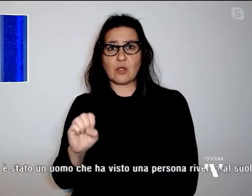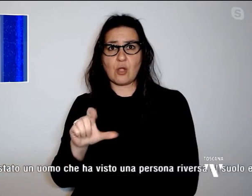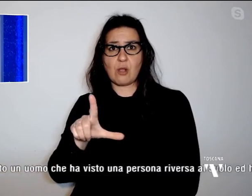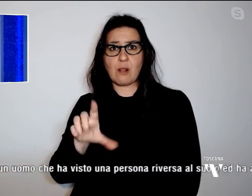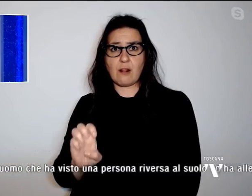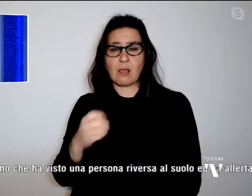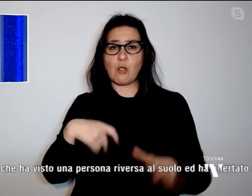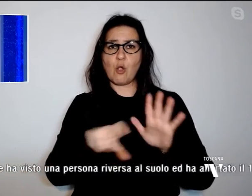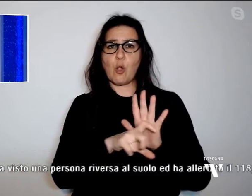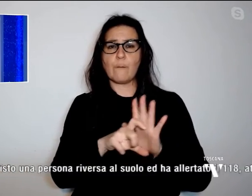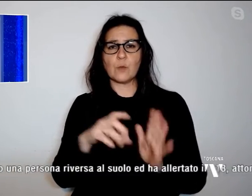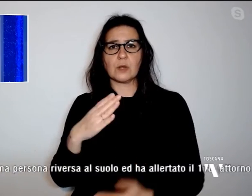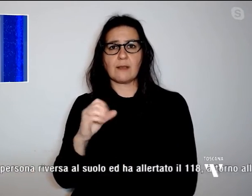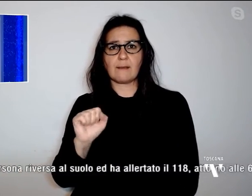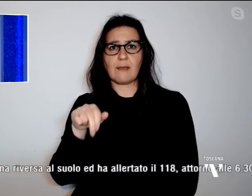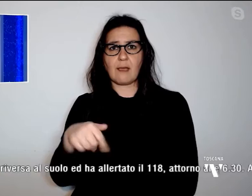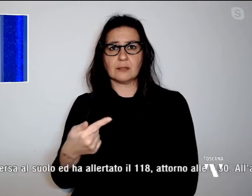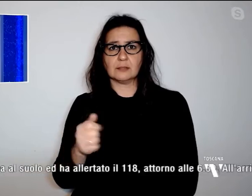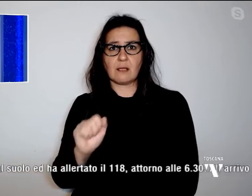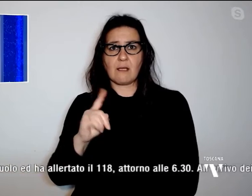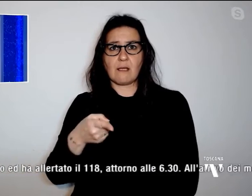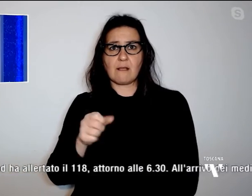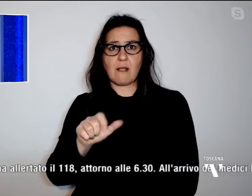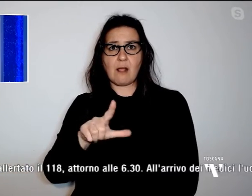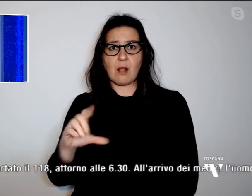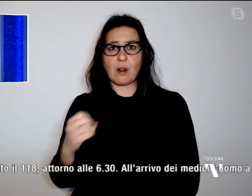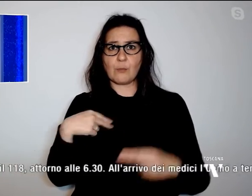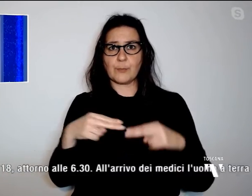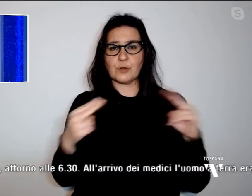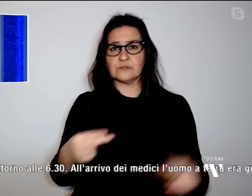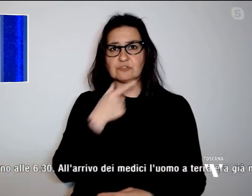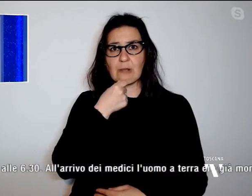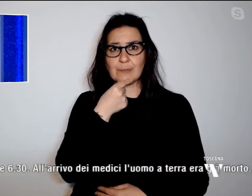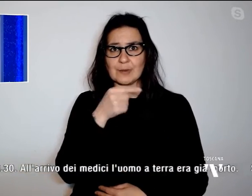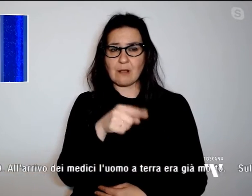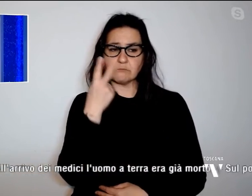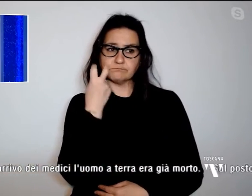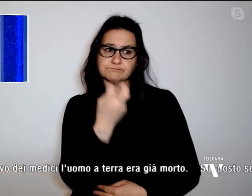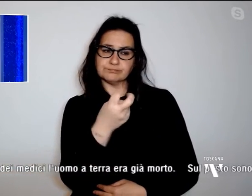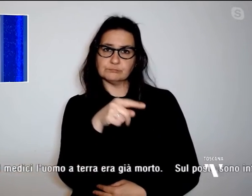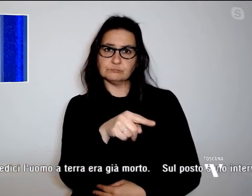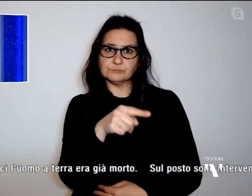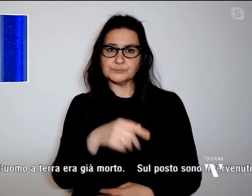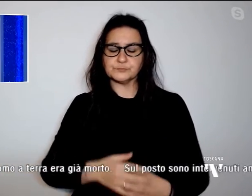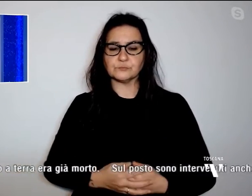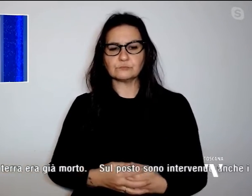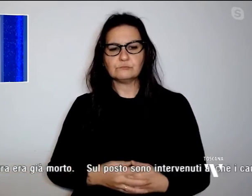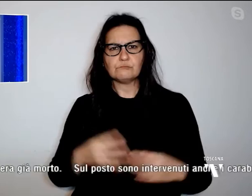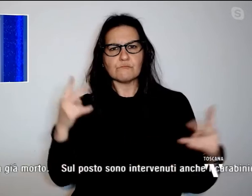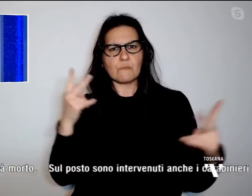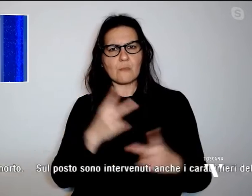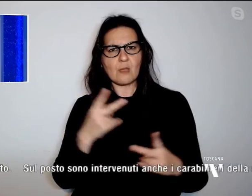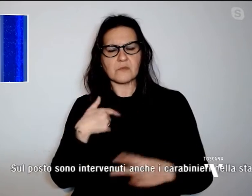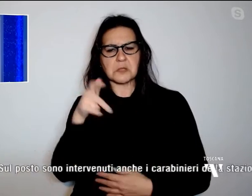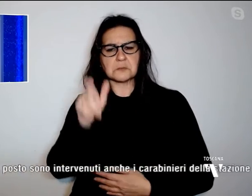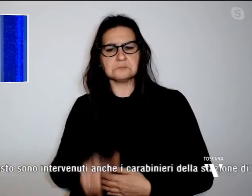in provincia di Prato. A rinvenire il corpo è stato un uomo che ha visto una persona riversa al